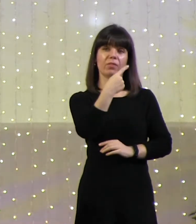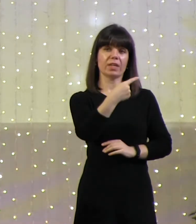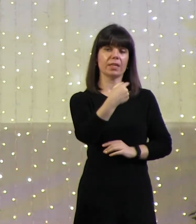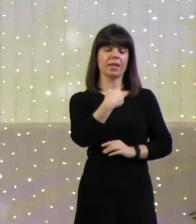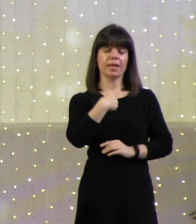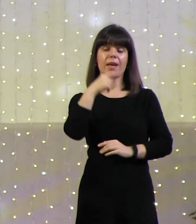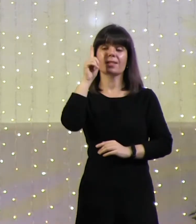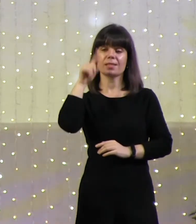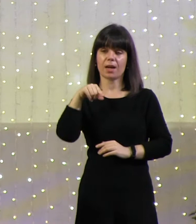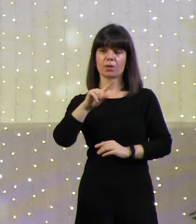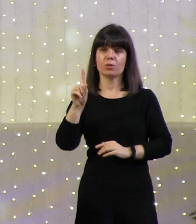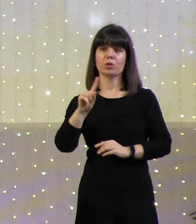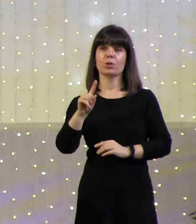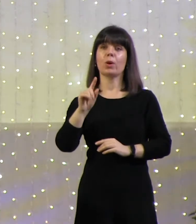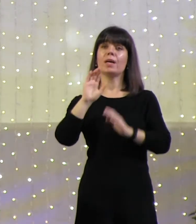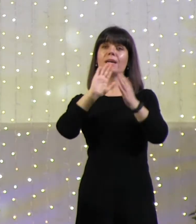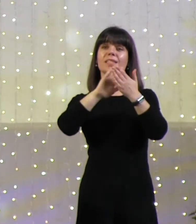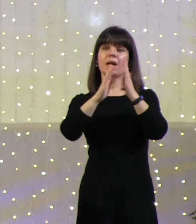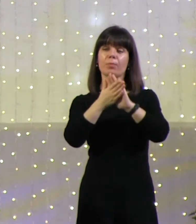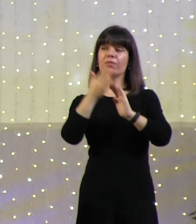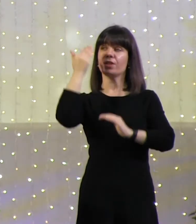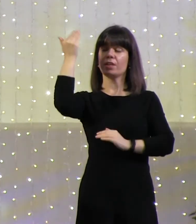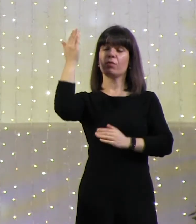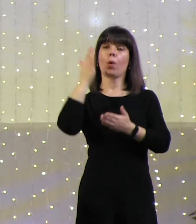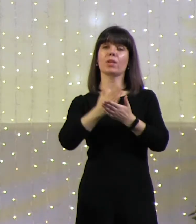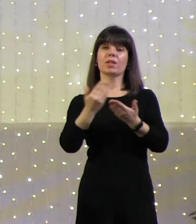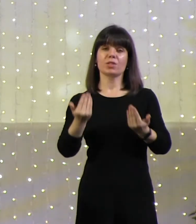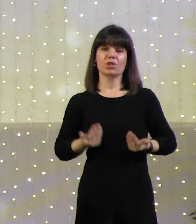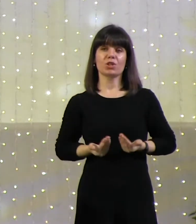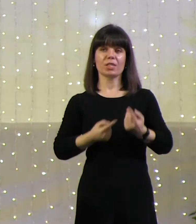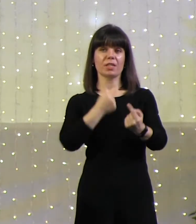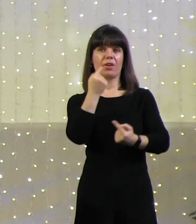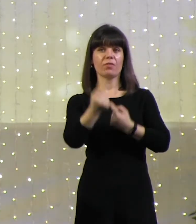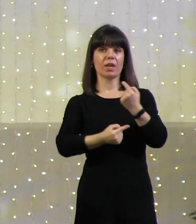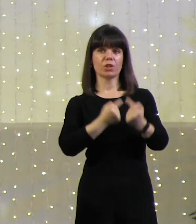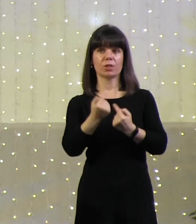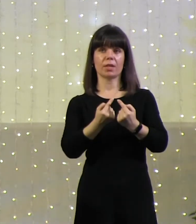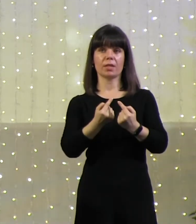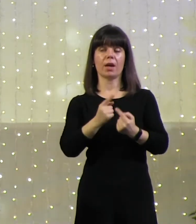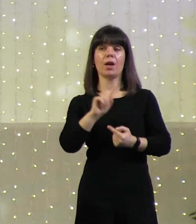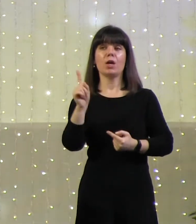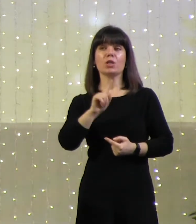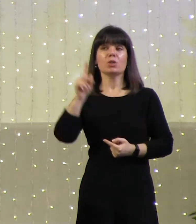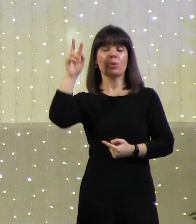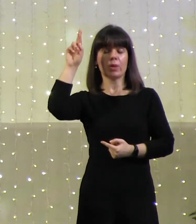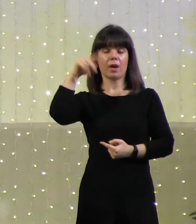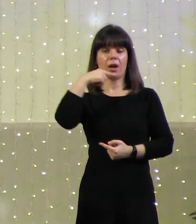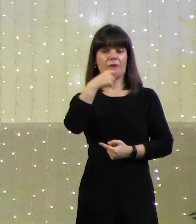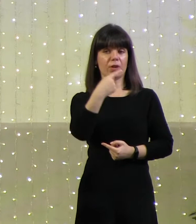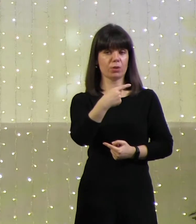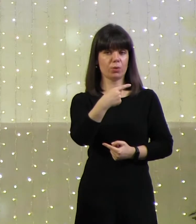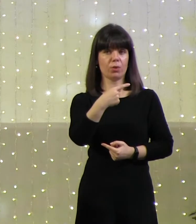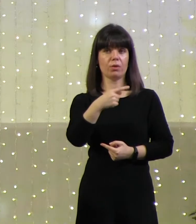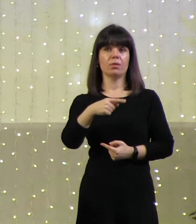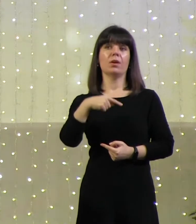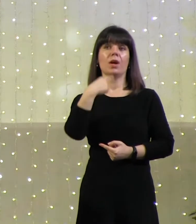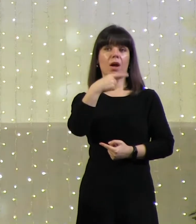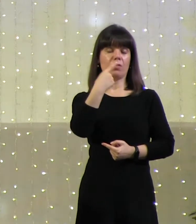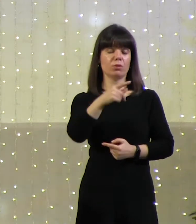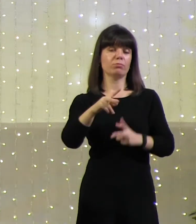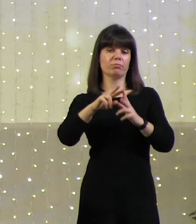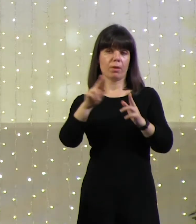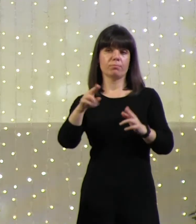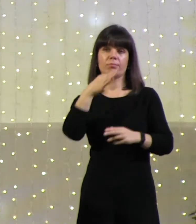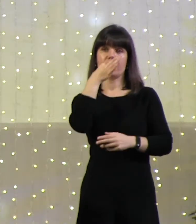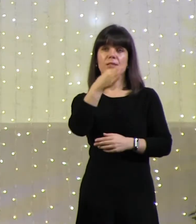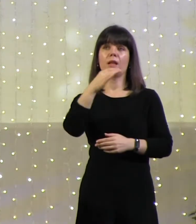Я знаю, что заповедь Его есть жизнь вечная. Итак, что Я говорю? Говорю, как сказал Мне